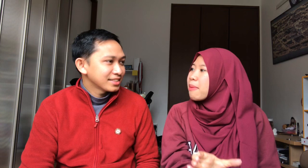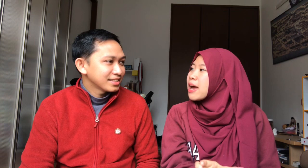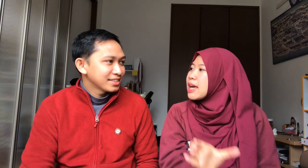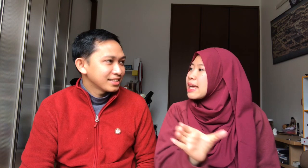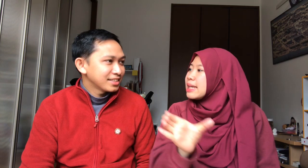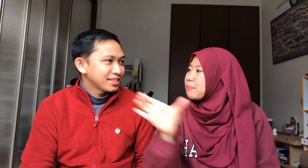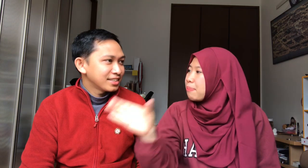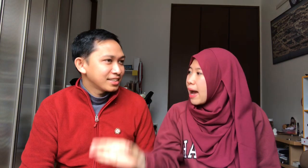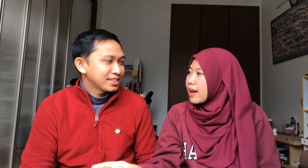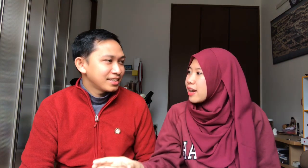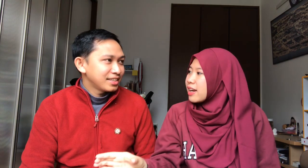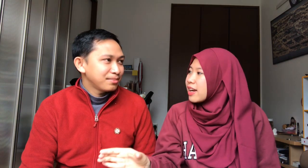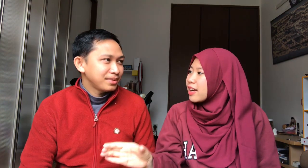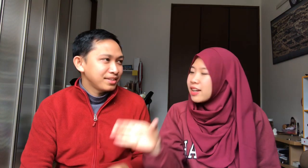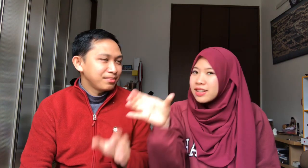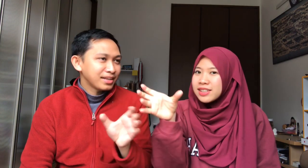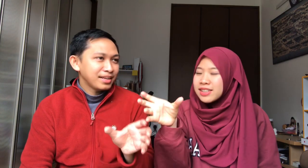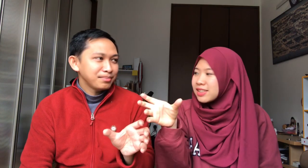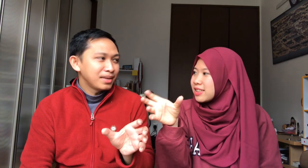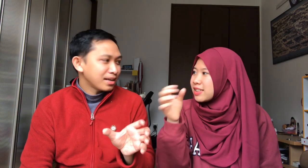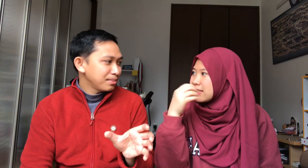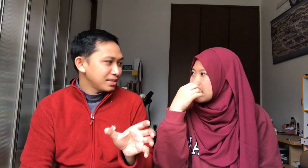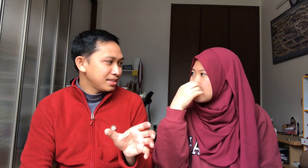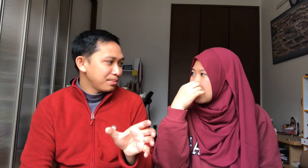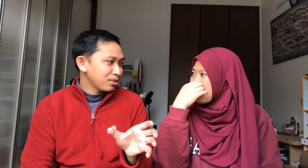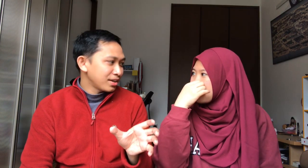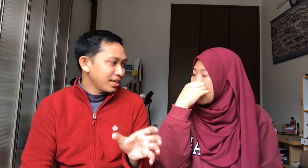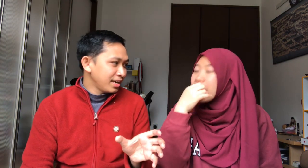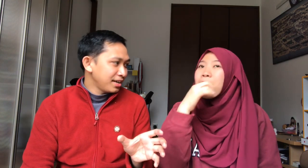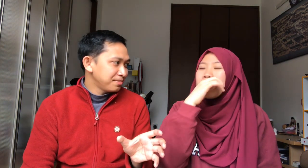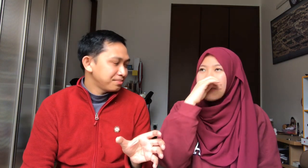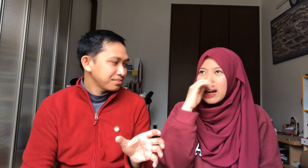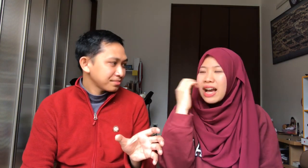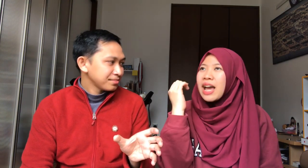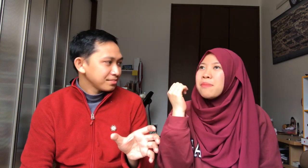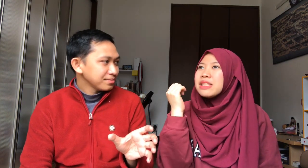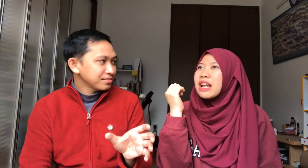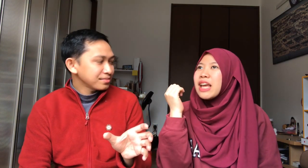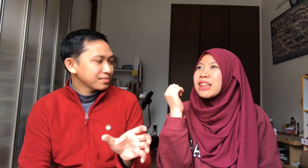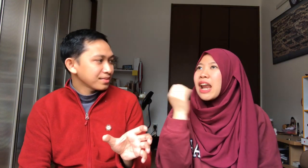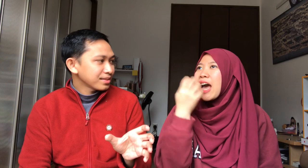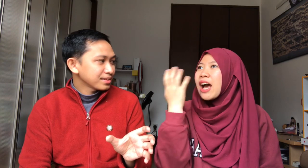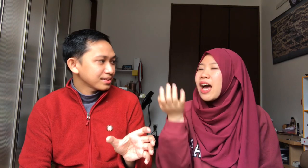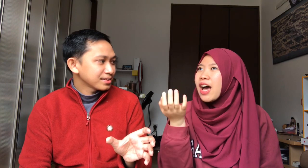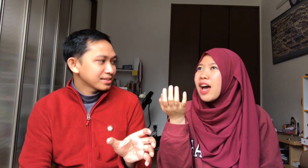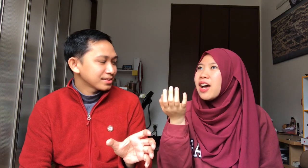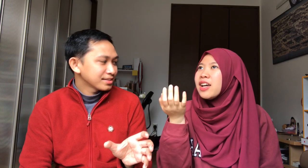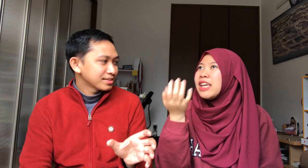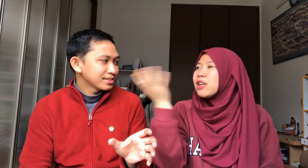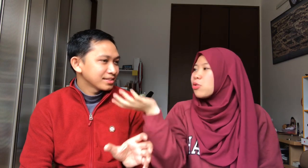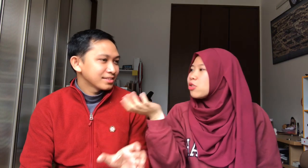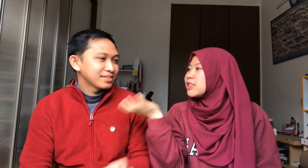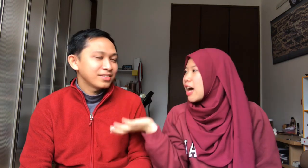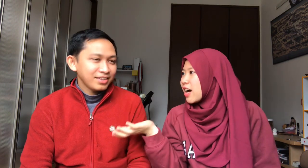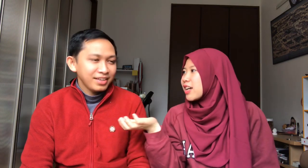Nama depan Nama belakang biasanya nama keluarga Nama nama keluarga Kayak misalnya Tanaka Hiro Kalau